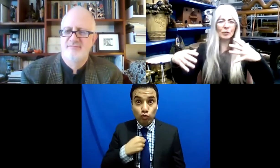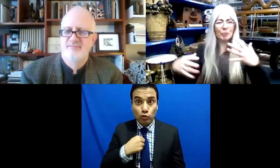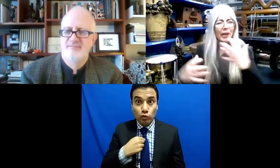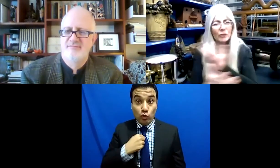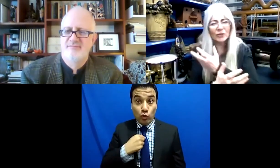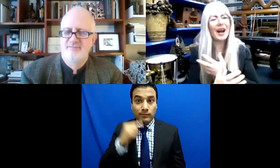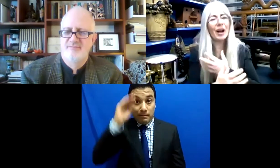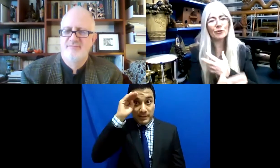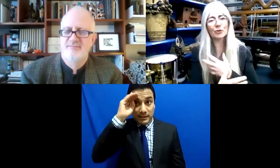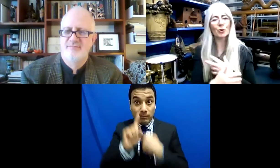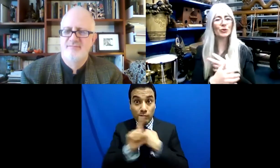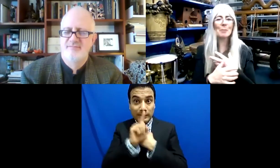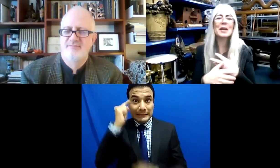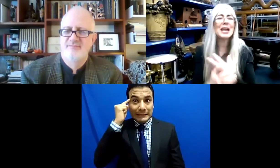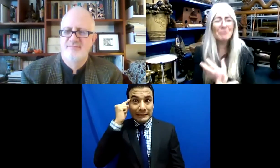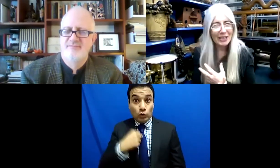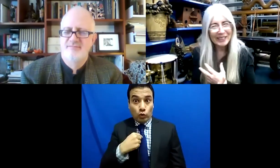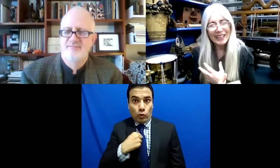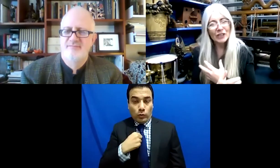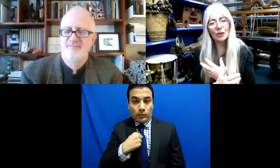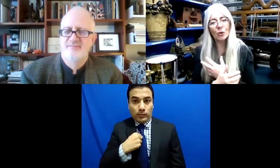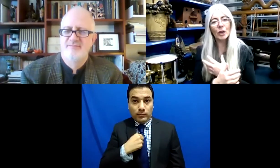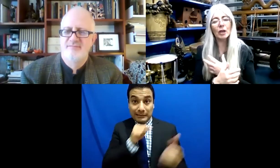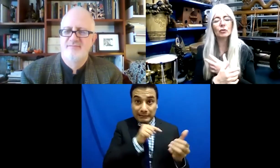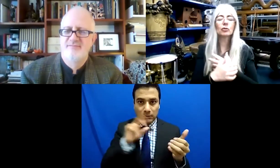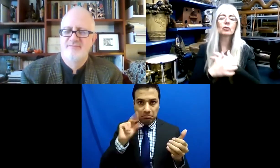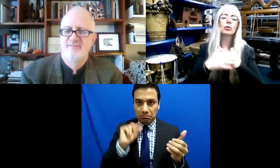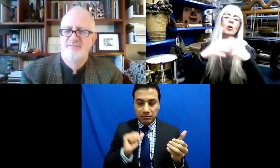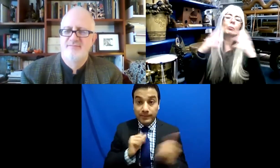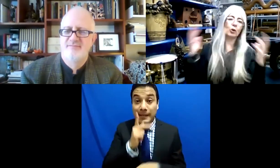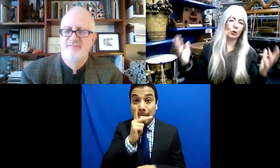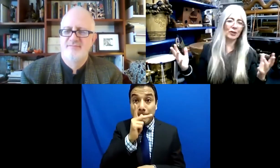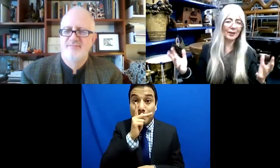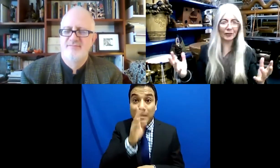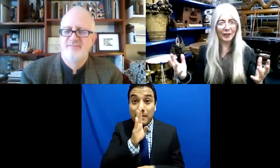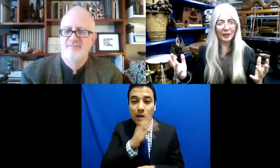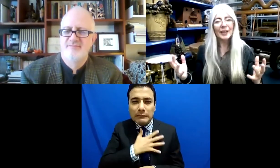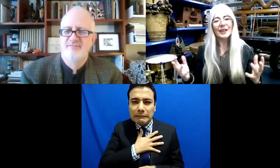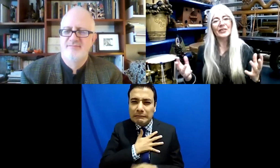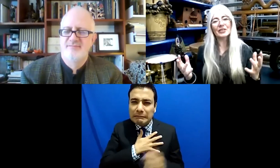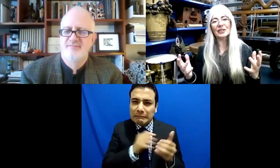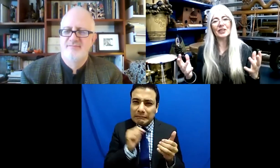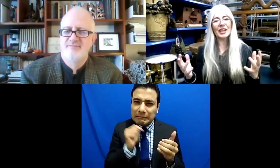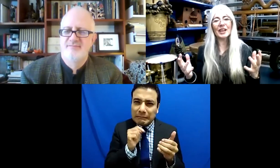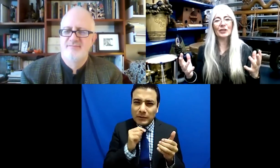el amor que tienen los padres por ese niño va